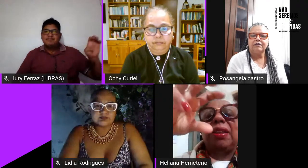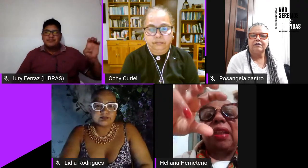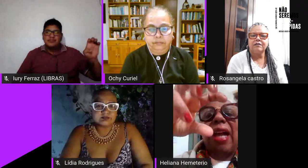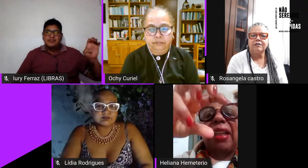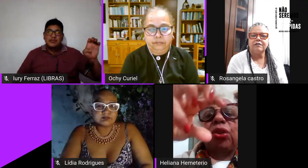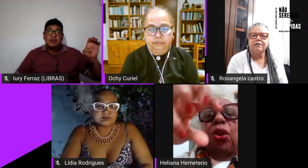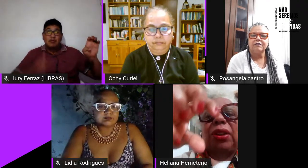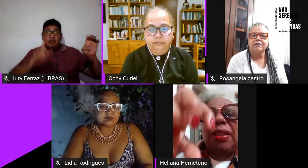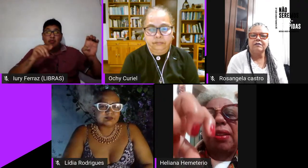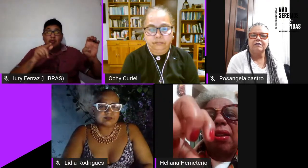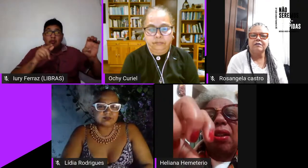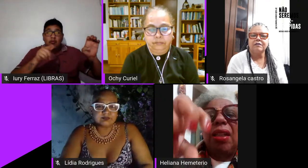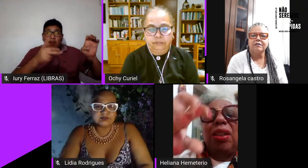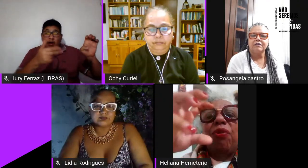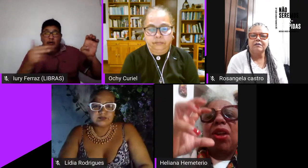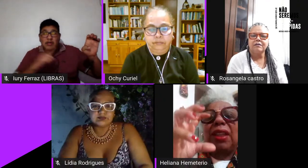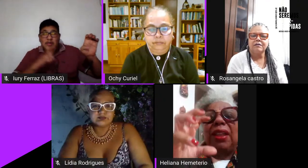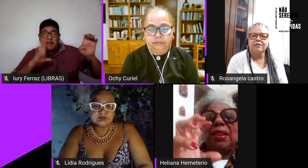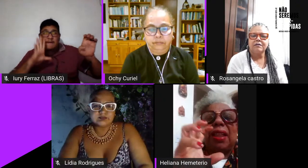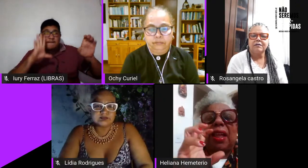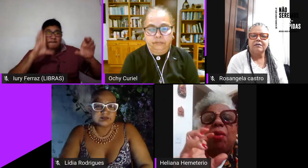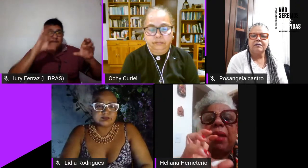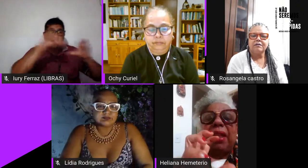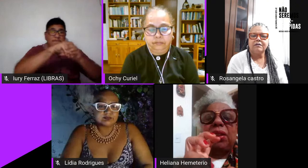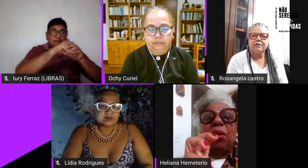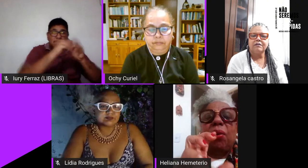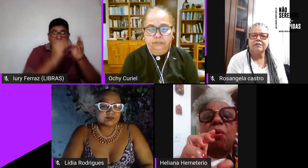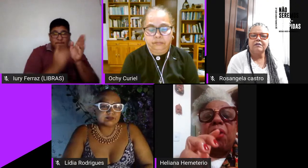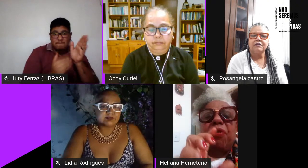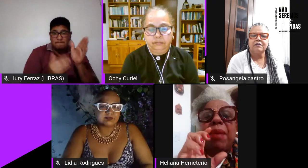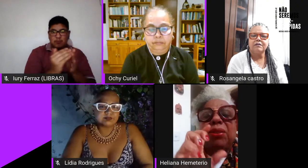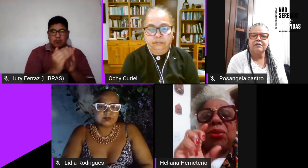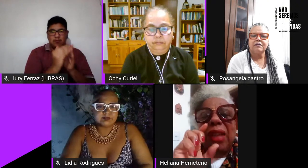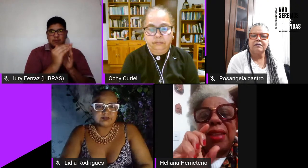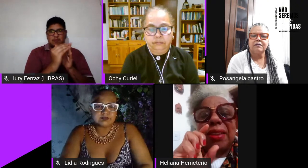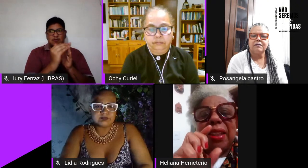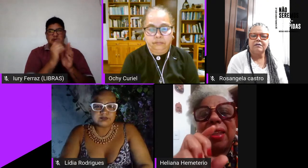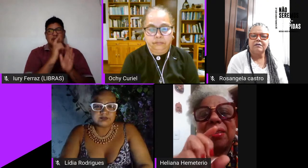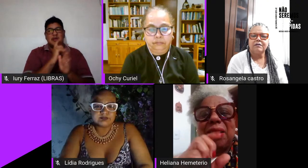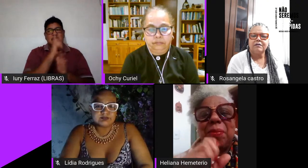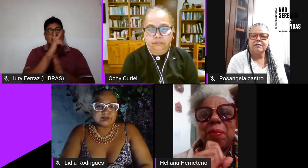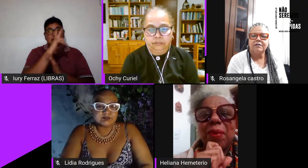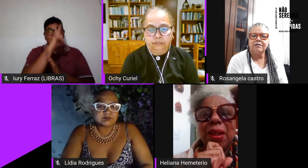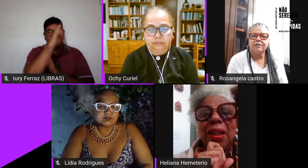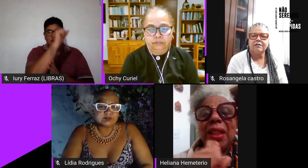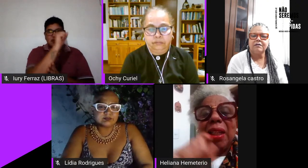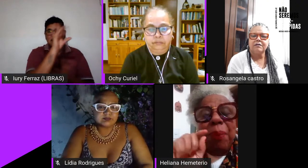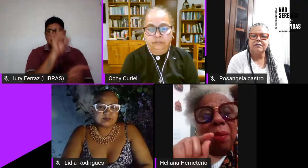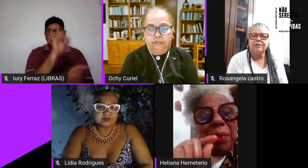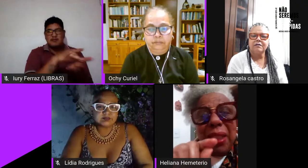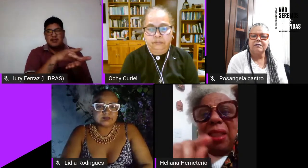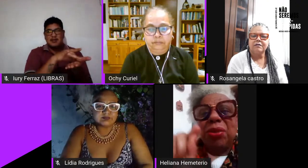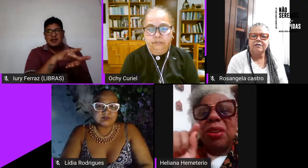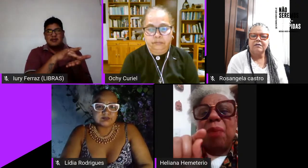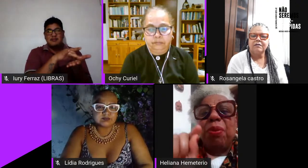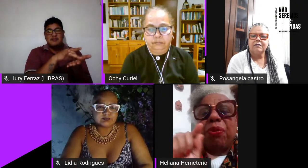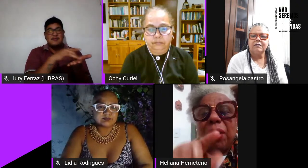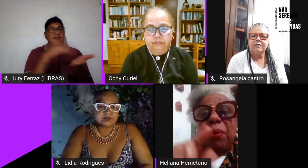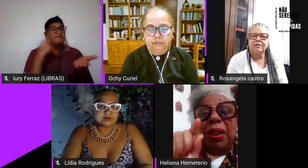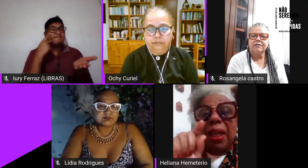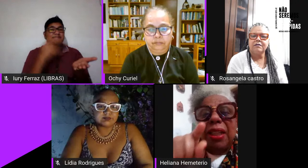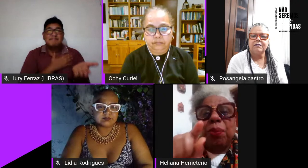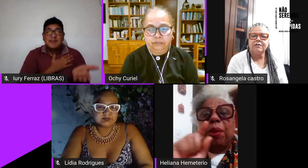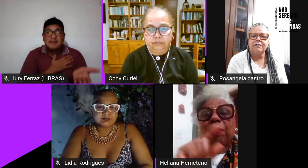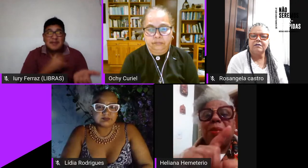que traga todas que fortaleça realmente o movimento da esquerda e pra mim isso sempre